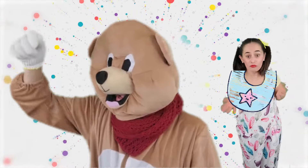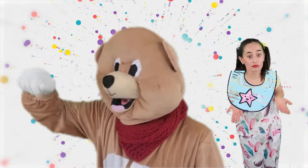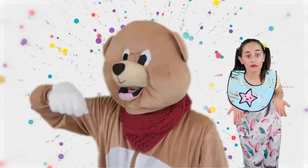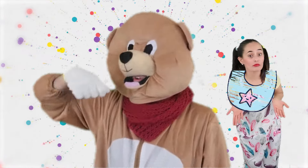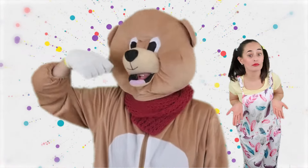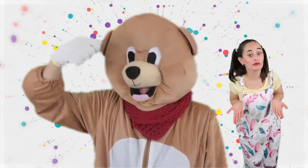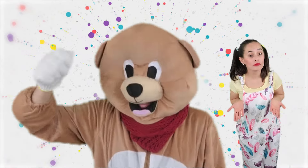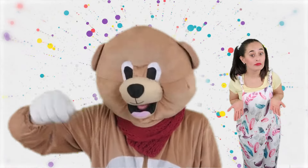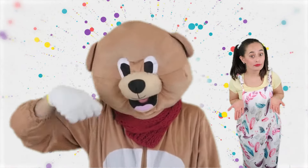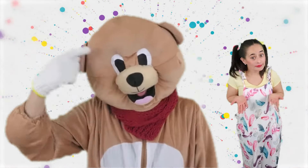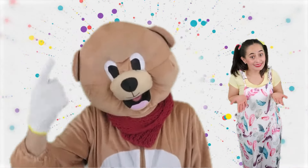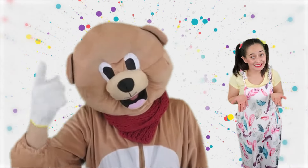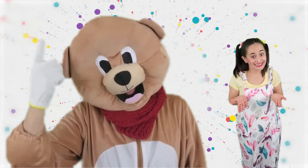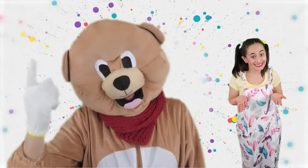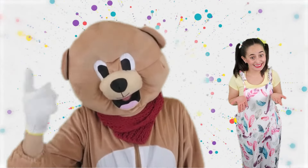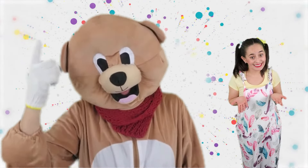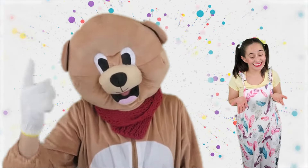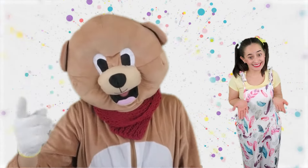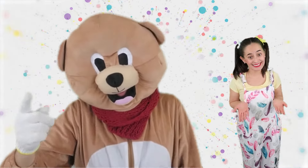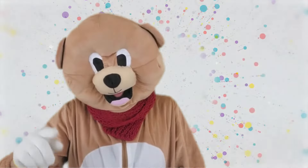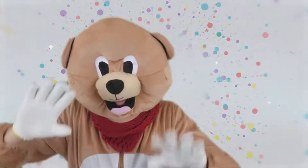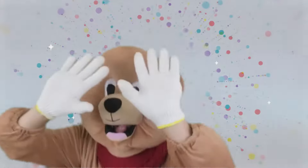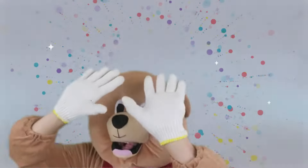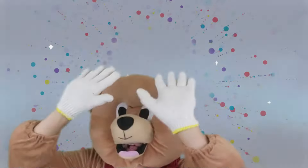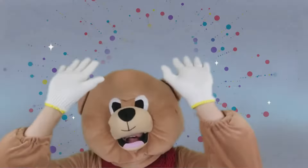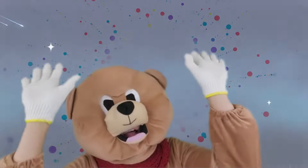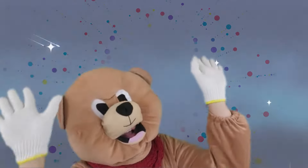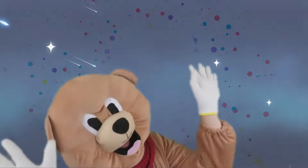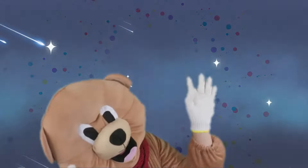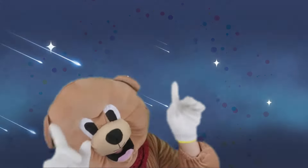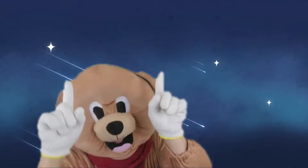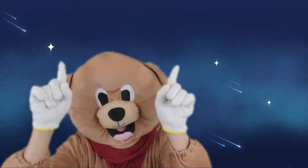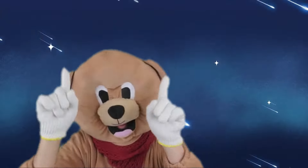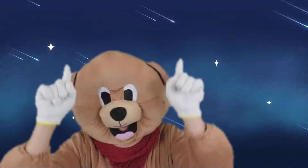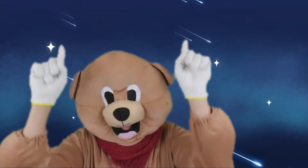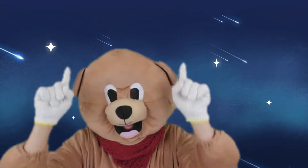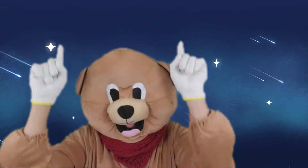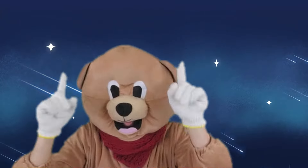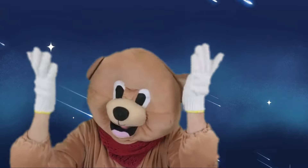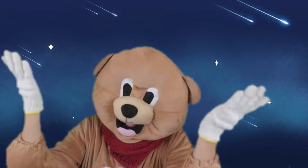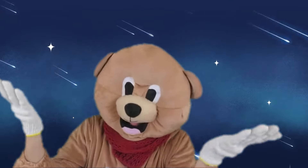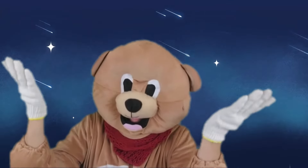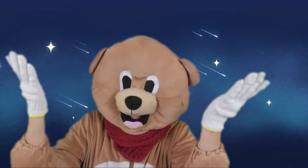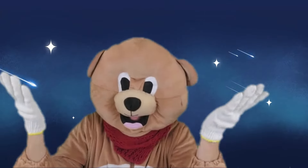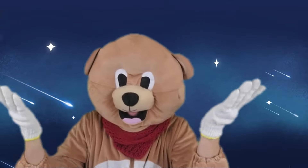con cuidado Como un buen colegial Apenas las estrellas Comienzan a salir